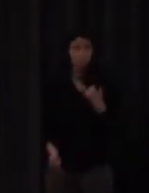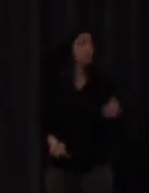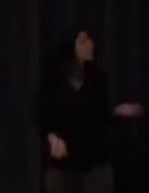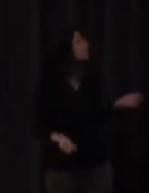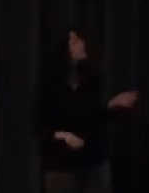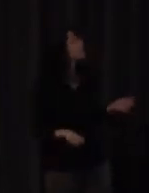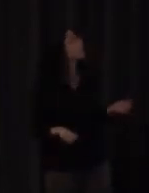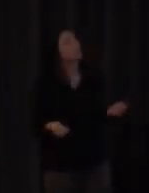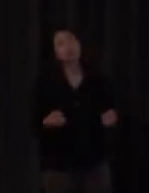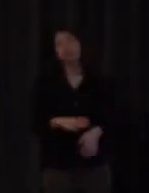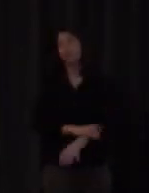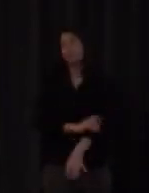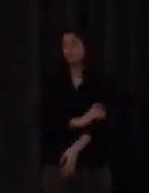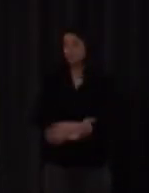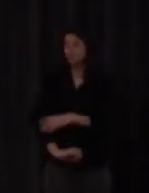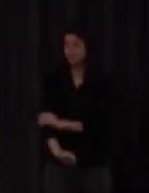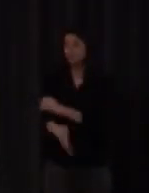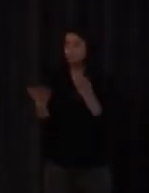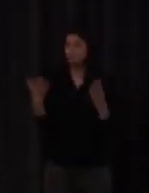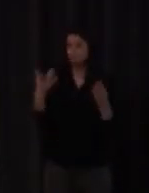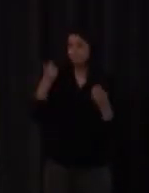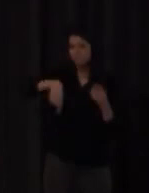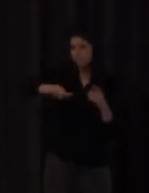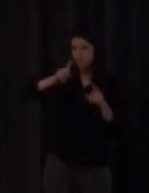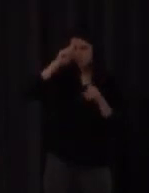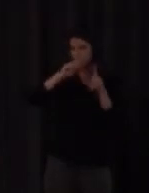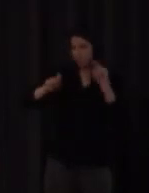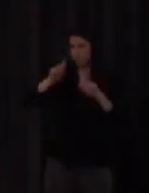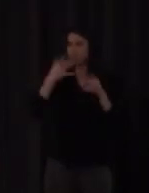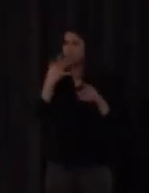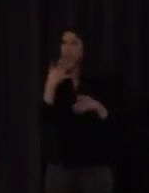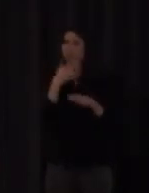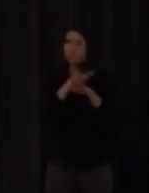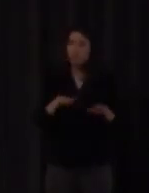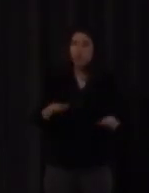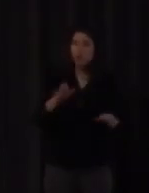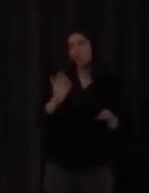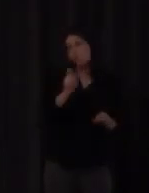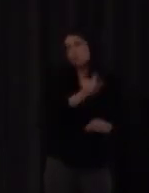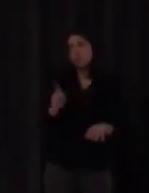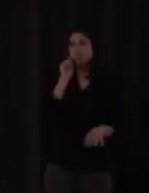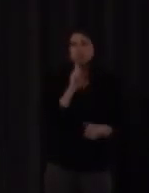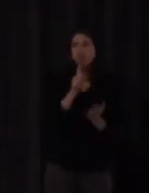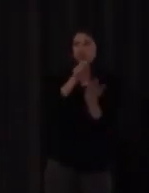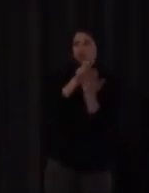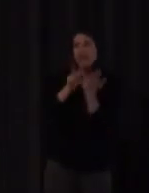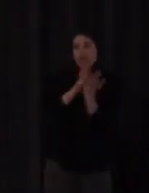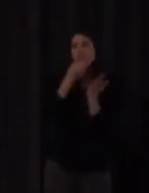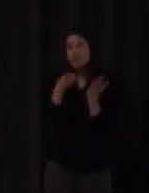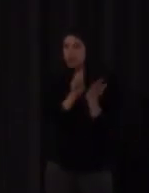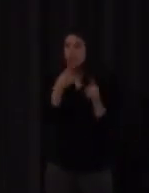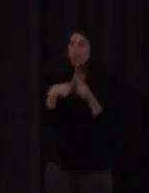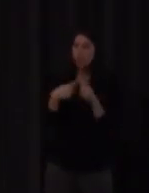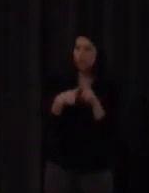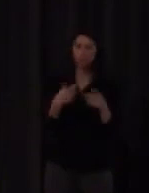erróneas frecuentes ¿por qué los sordos no leen bien? pues suelen ser del tipo claro no aprende lengua escrita a por ejemplo